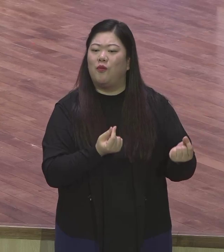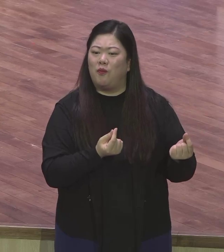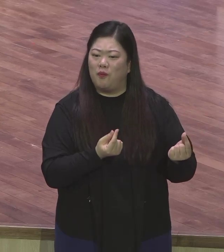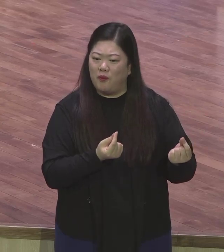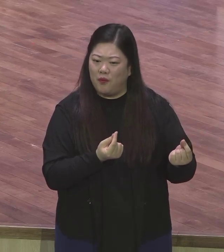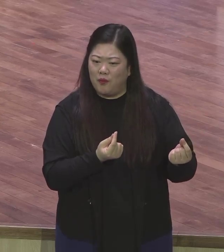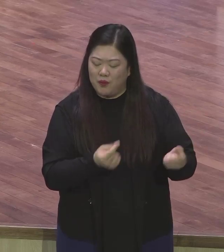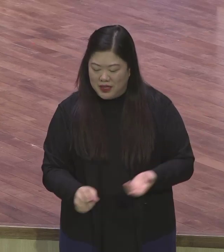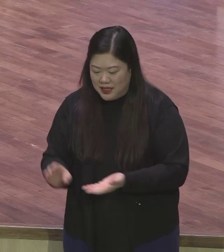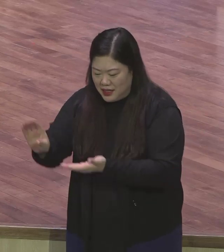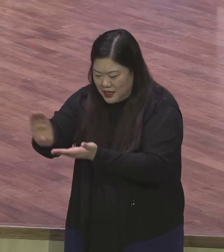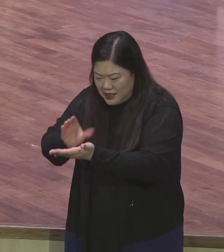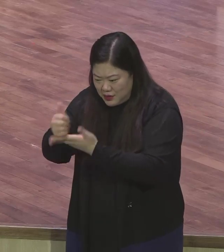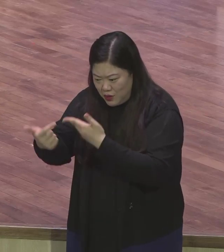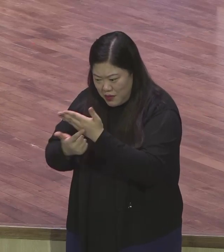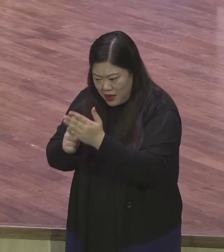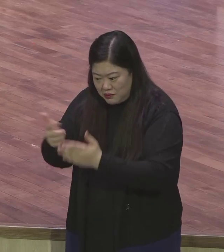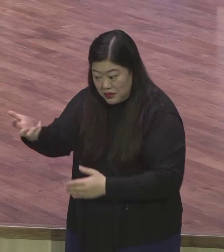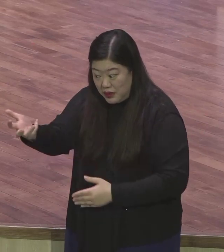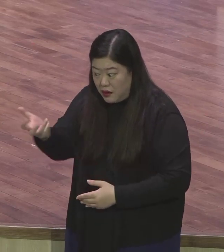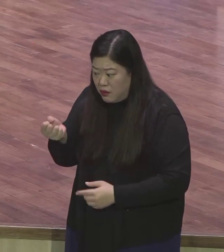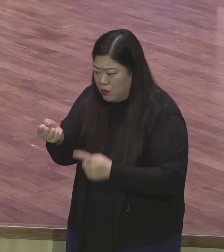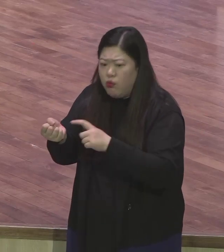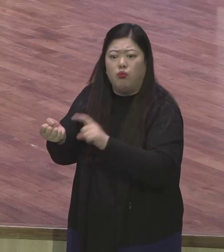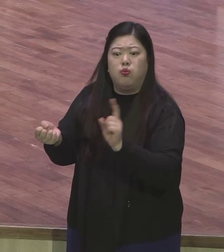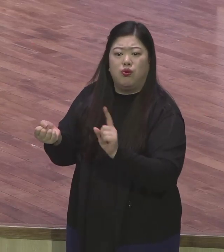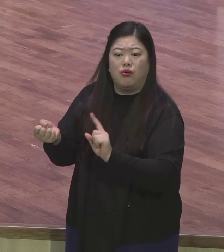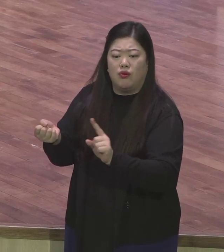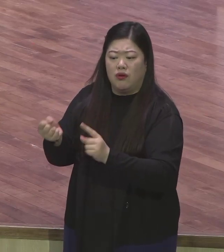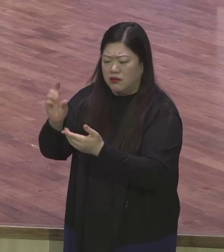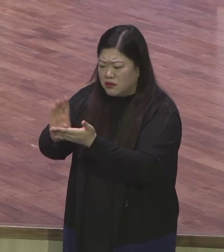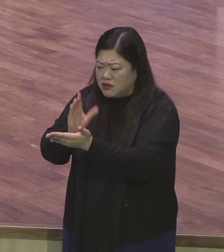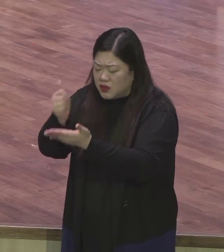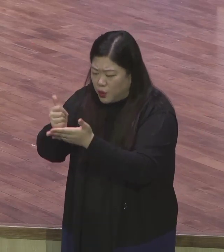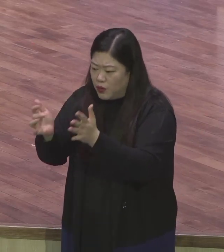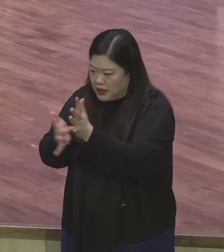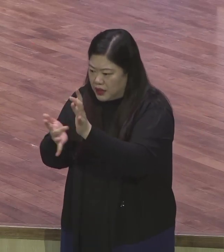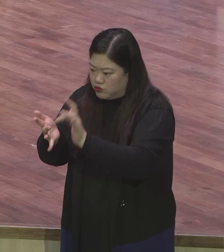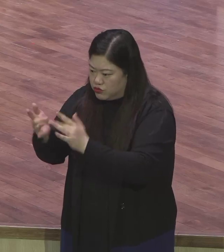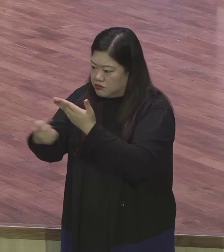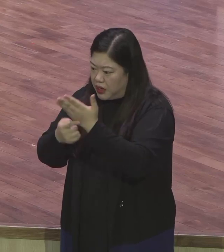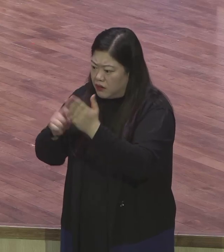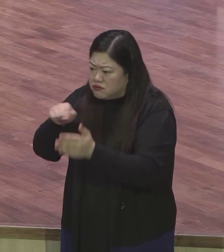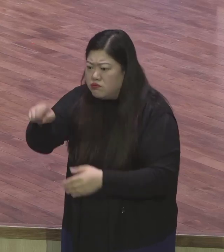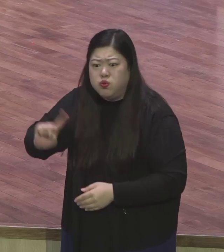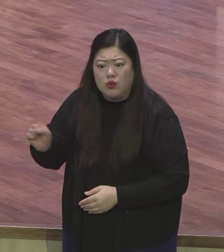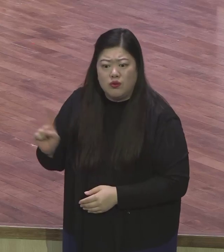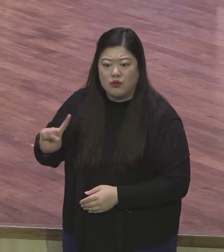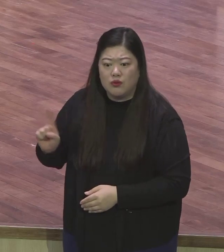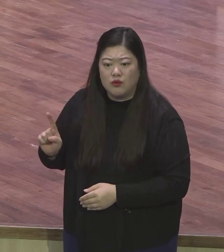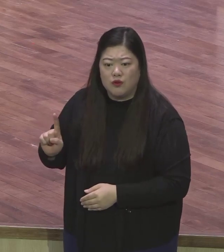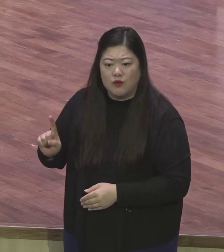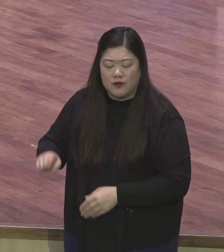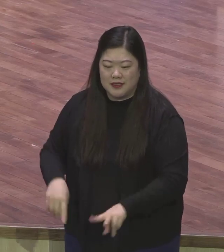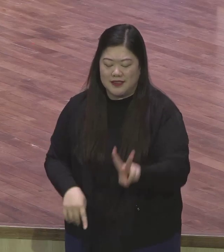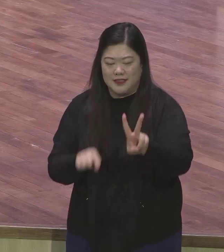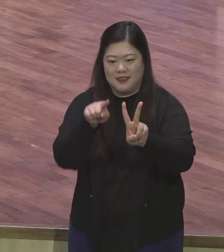예수의 마음이 뭐예요 예수의 마음이 품으라는 그 마음이 뭐예요 6절입니다 그는 근본 하나님